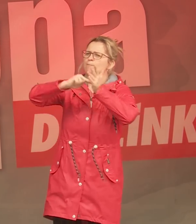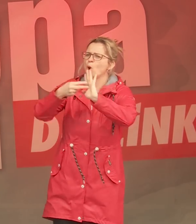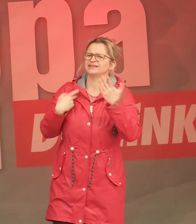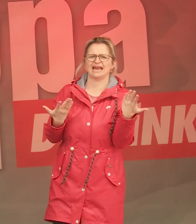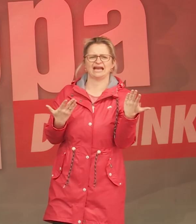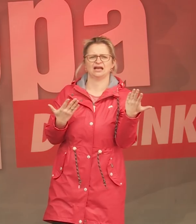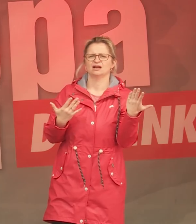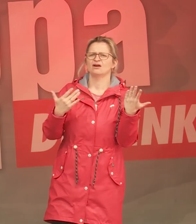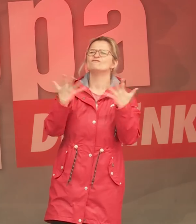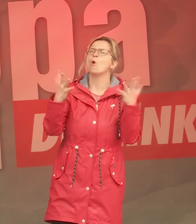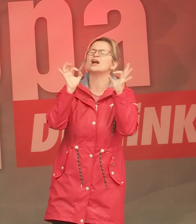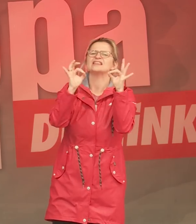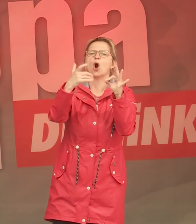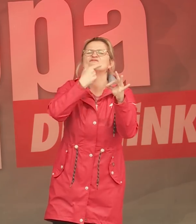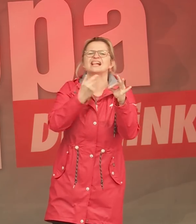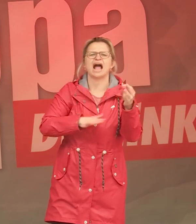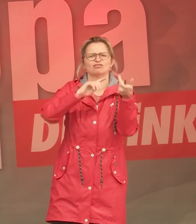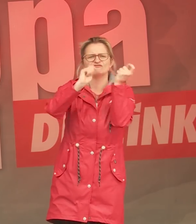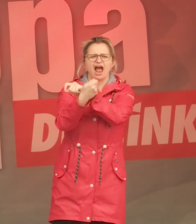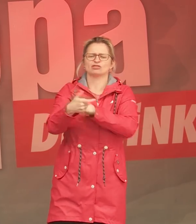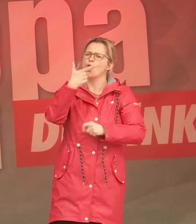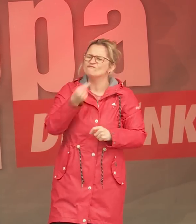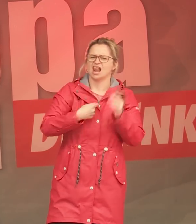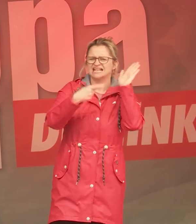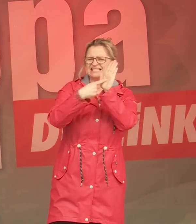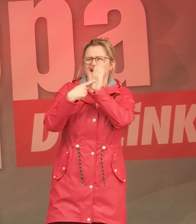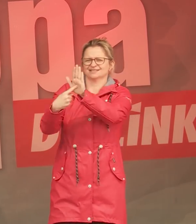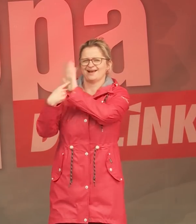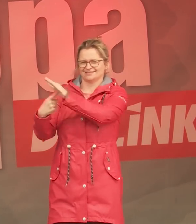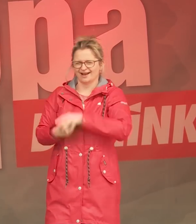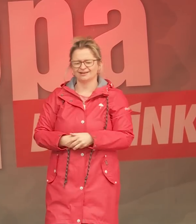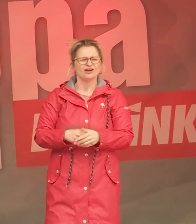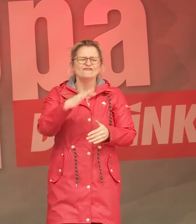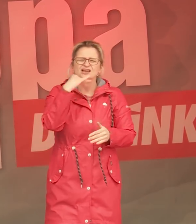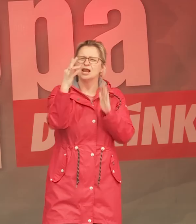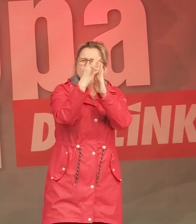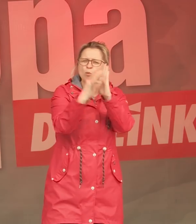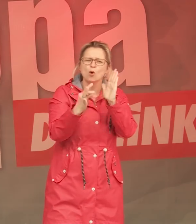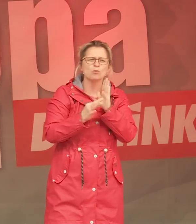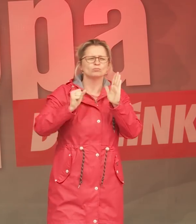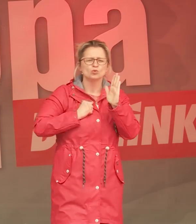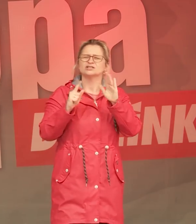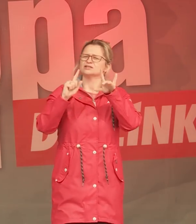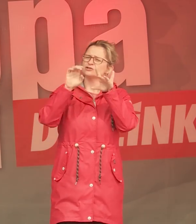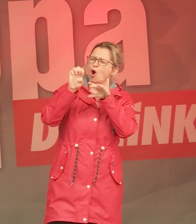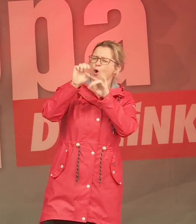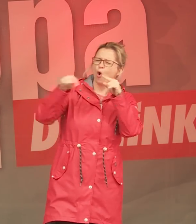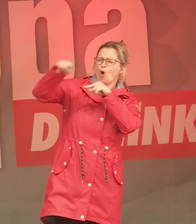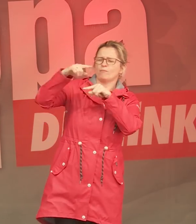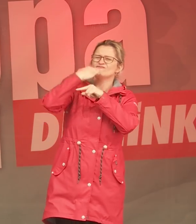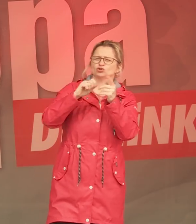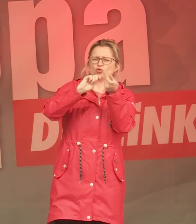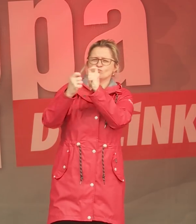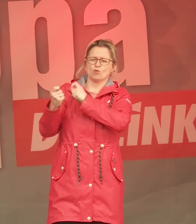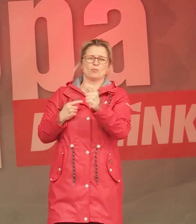Europäischen Union verändern wollen. Denn ich glaube, es gibt viele, viele Punkte, die anders laufen müssten. Wir wollen streiten für eine